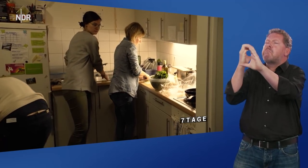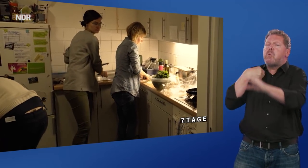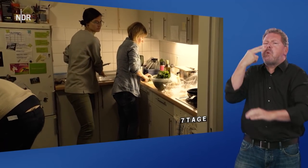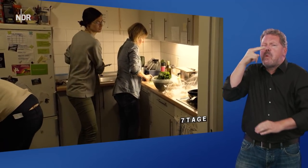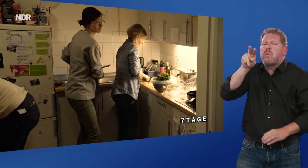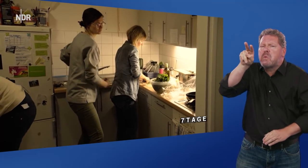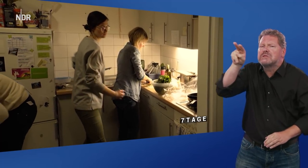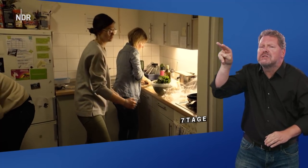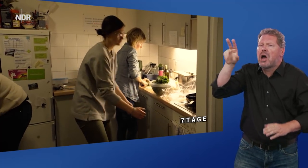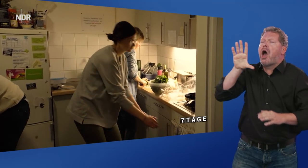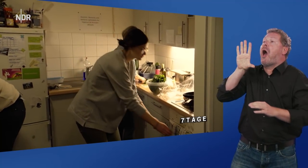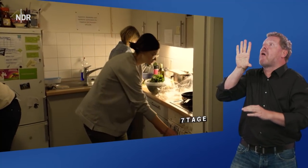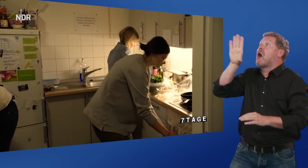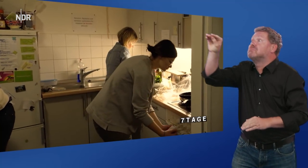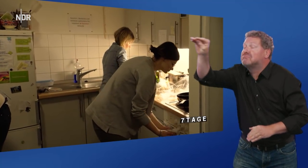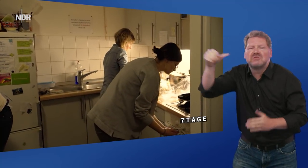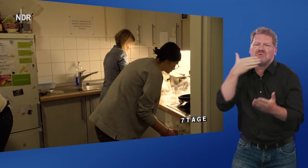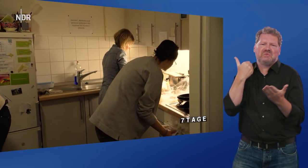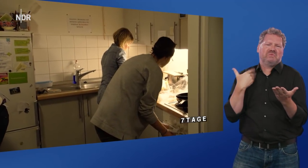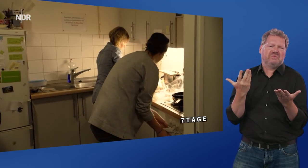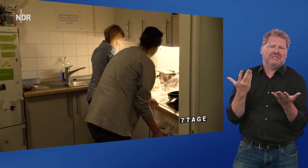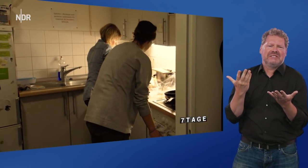welche im Bus gesehen. Angesprochen hab ich sie aber irgendwie nie.